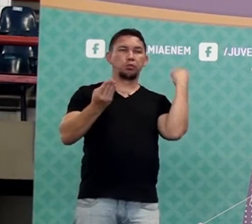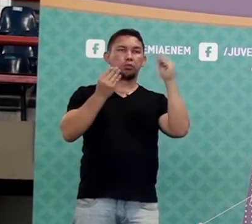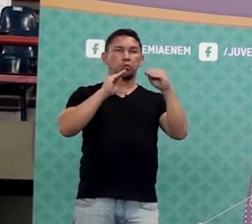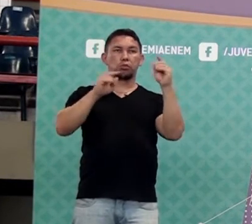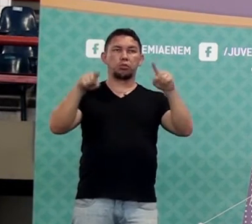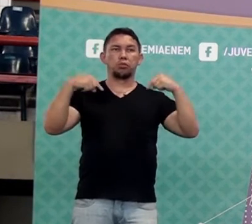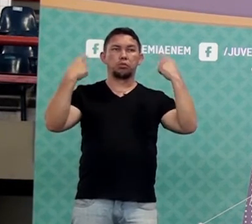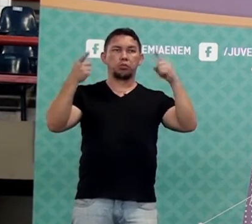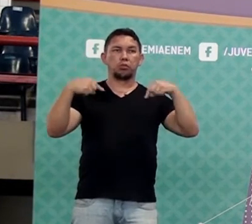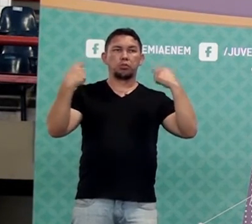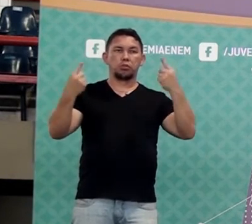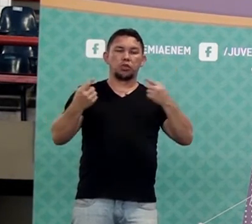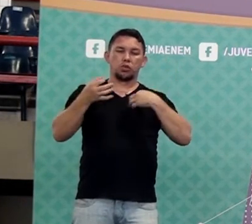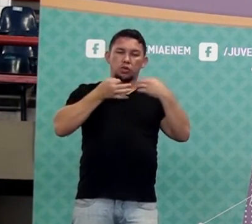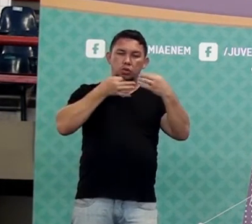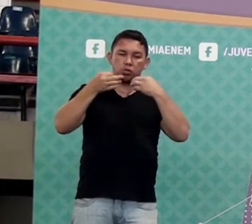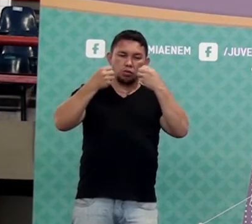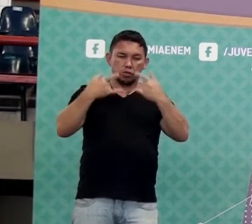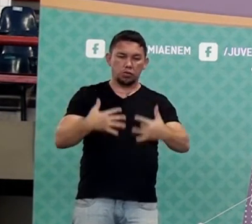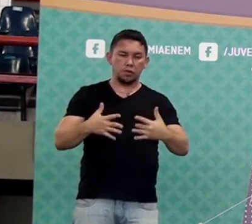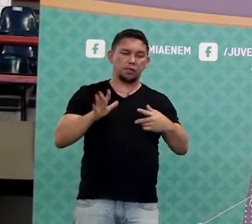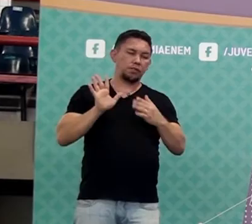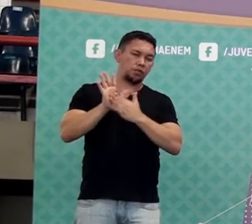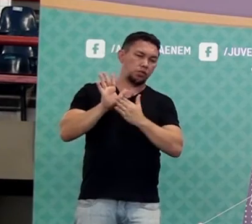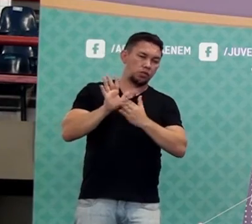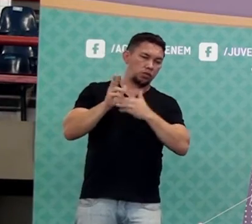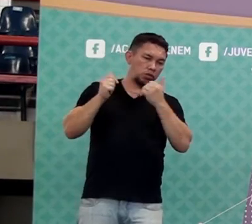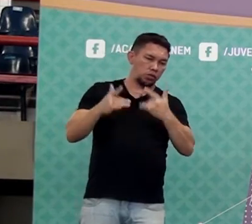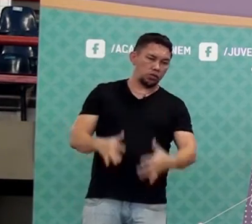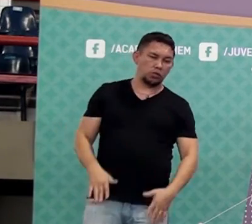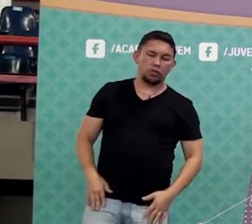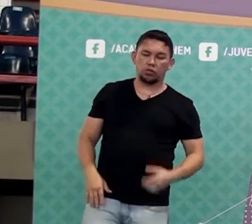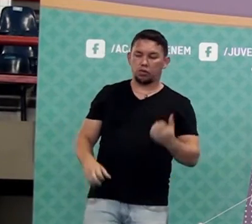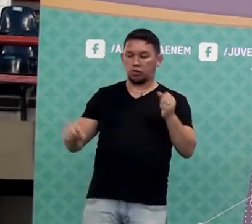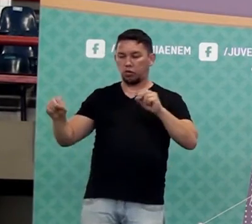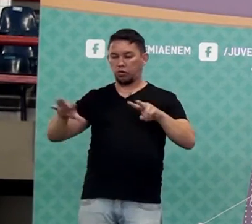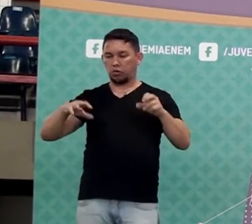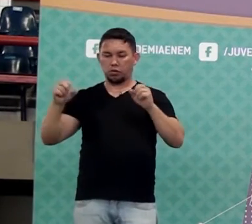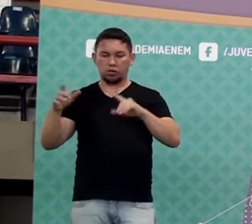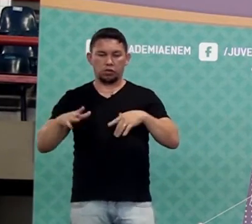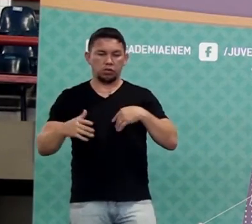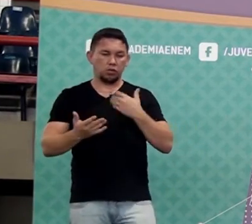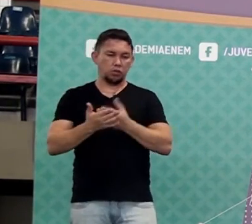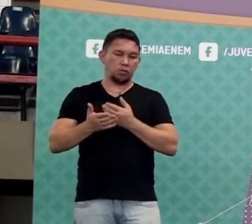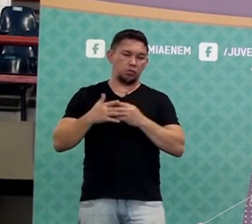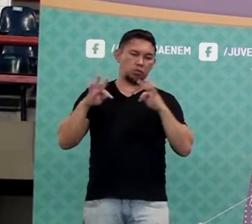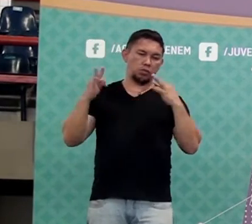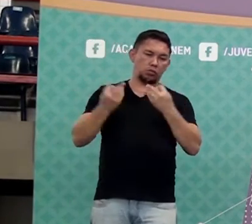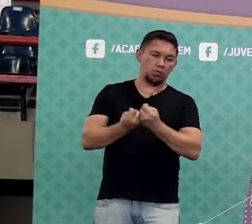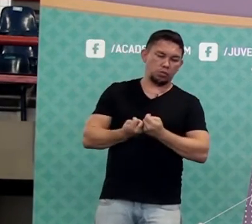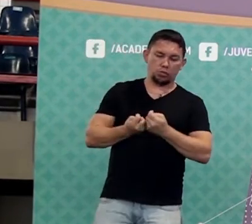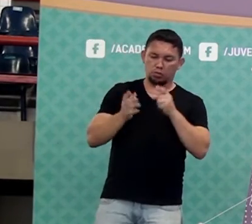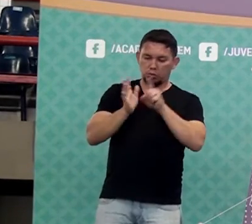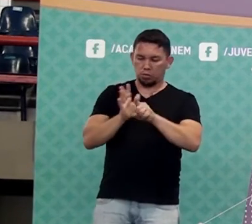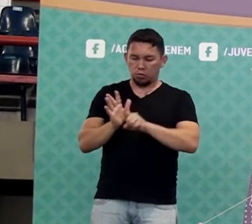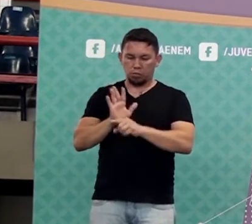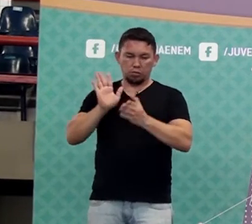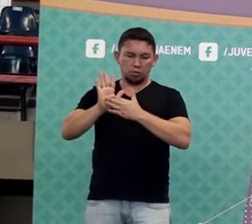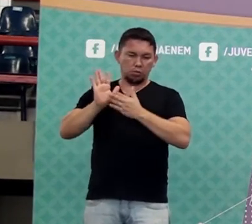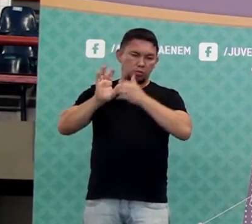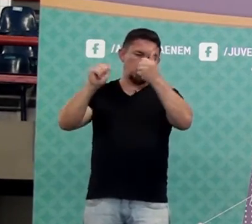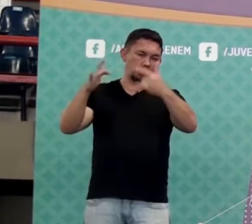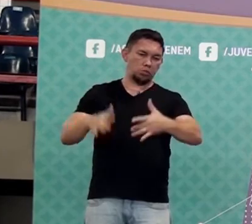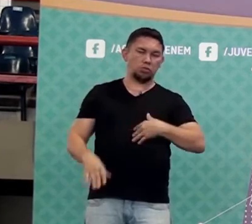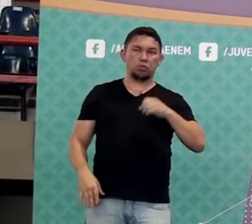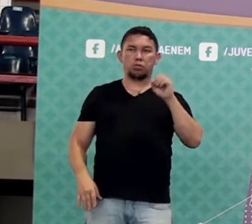estão atualizadas com os comentários das questões. Então, essa semana eu vou atualizar todas as aulas para estar todas as questões comentadas. Tá legal?